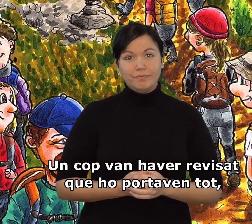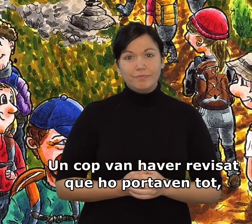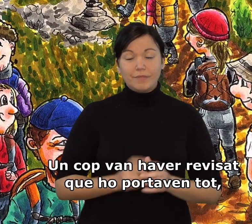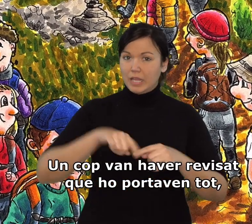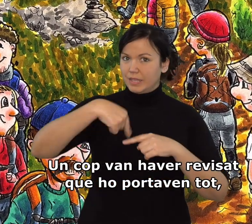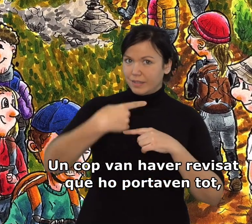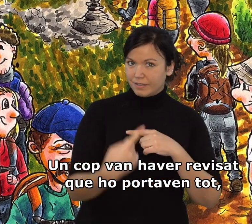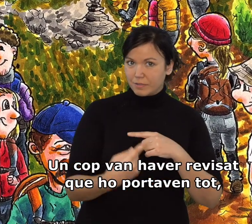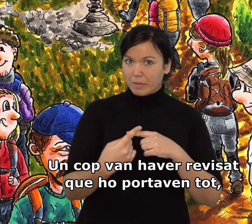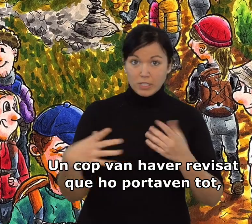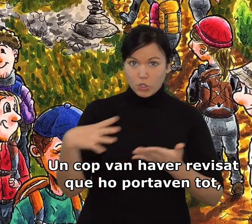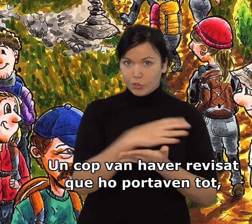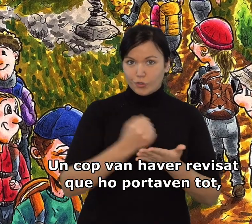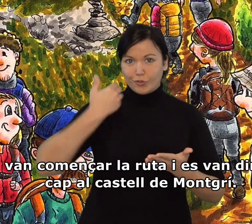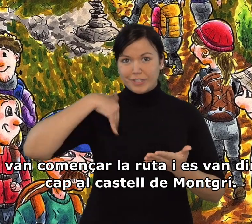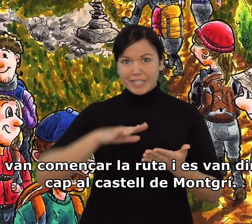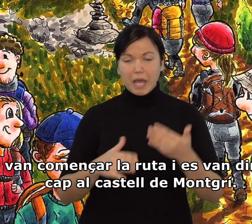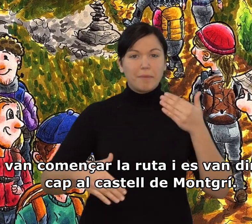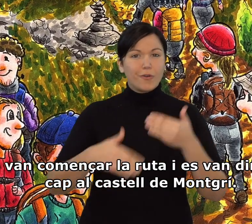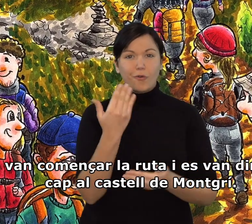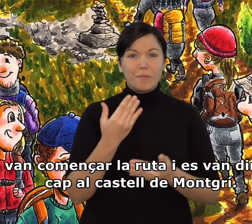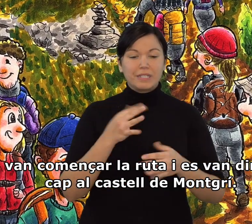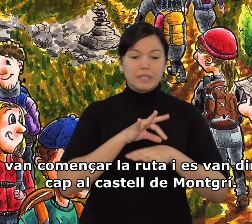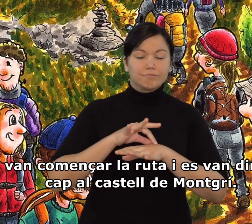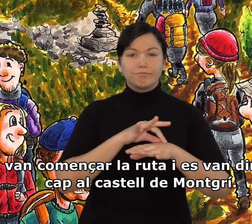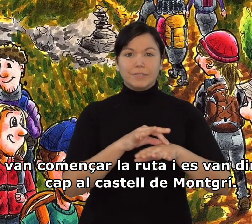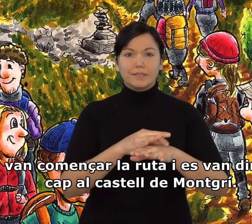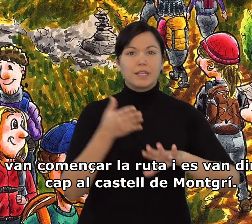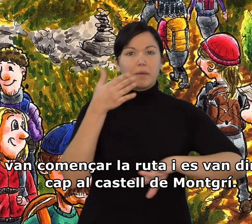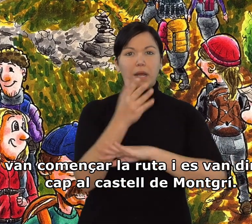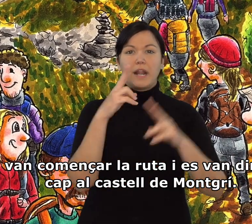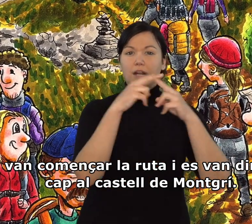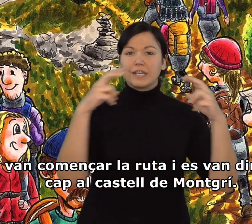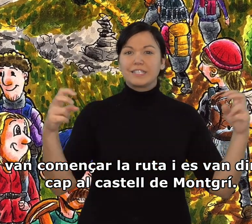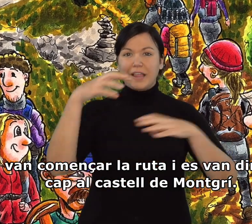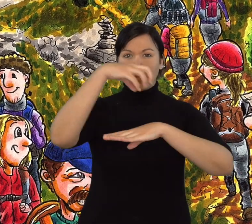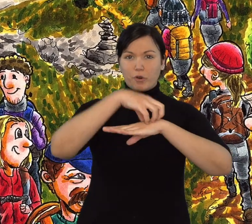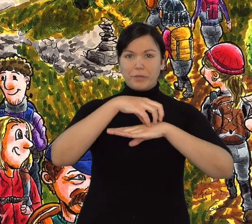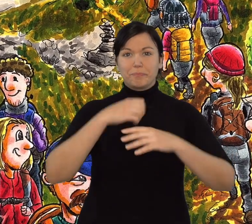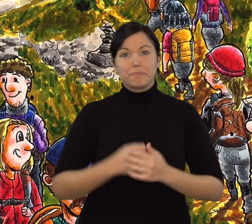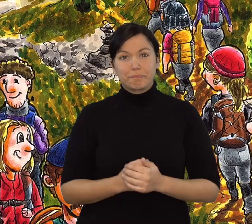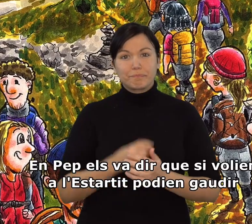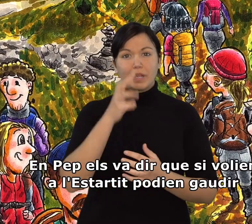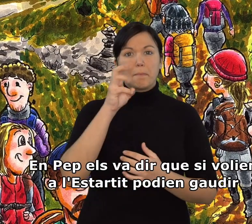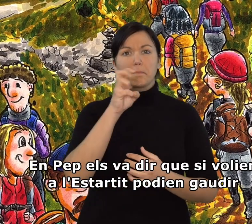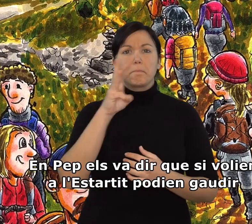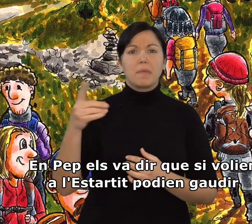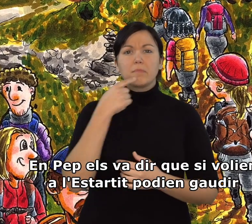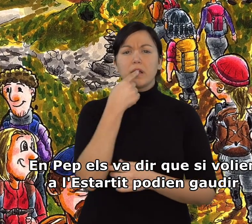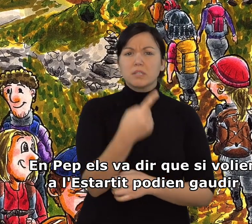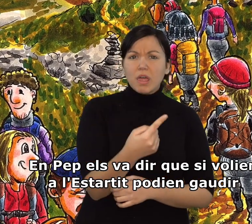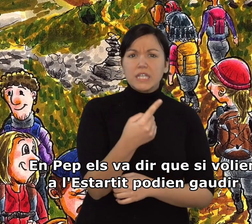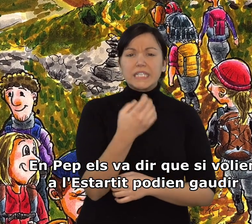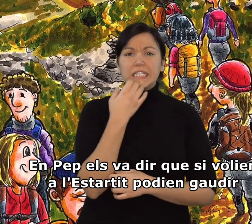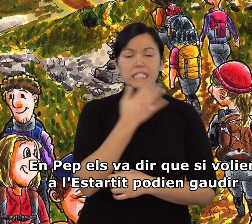Un cop van haver revisat que ho portaven tot, van començar la ruta i es van dirigir cap al castell de Montgrí. En Pep els va dir